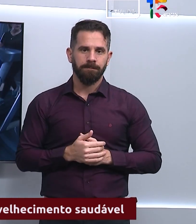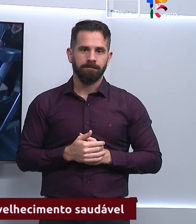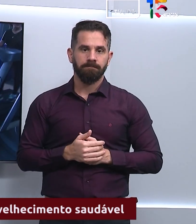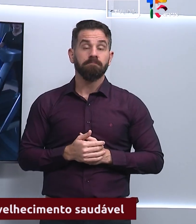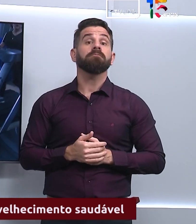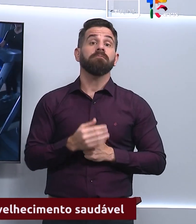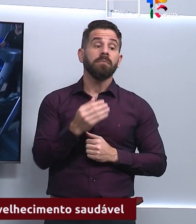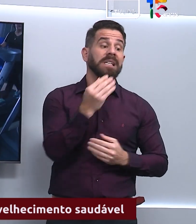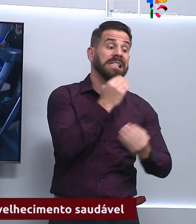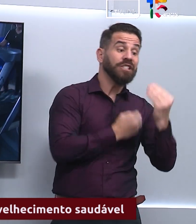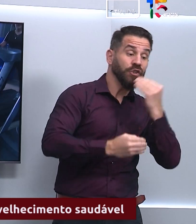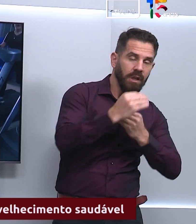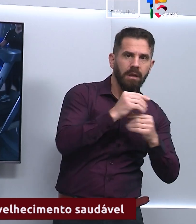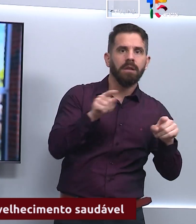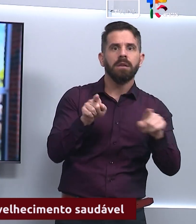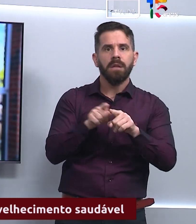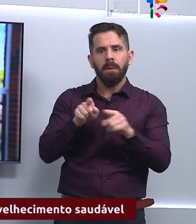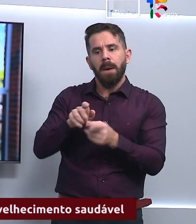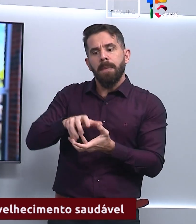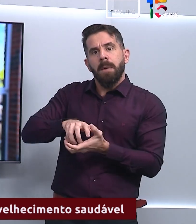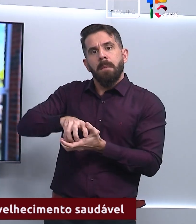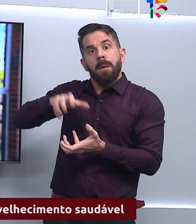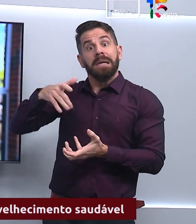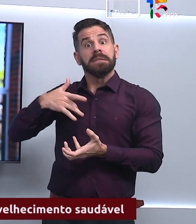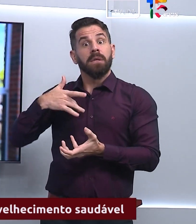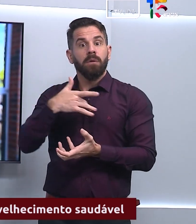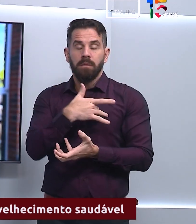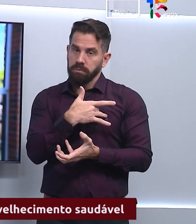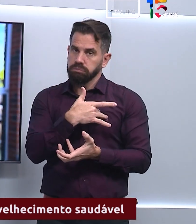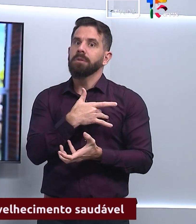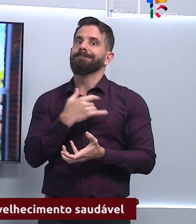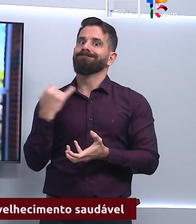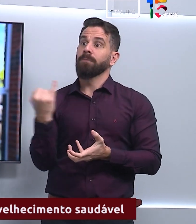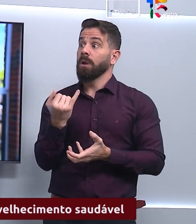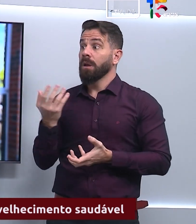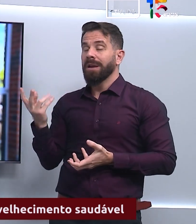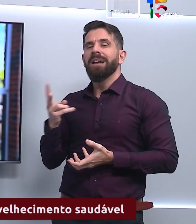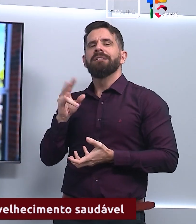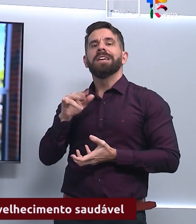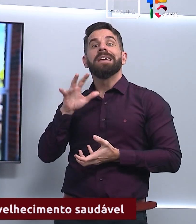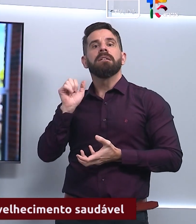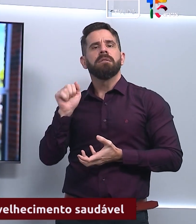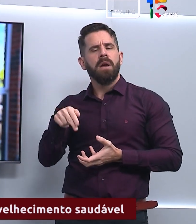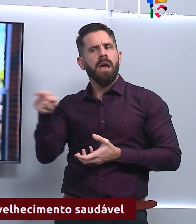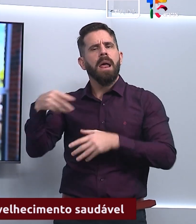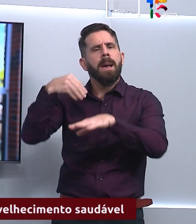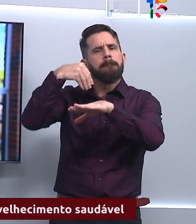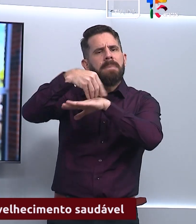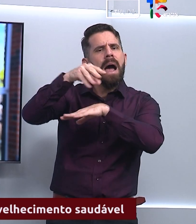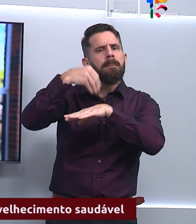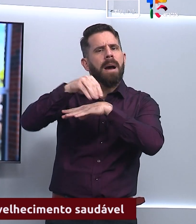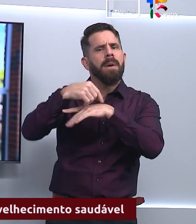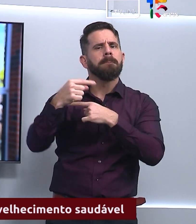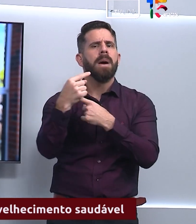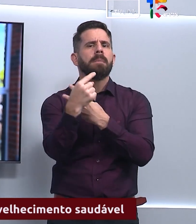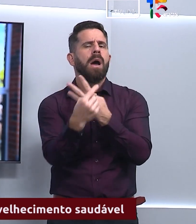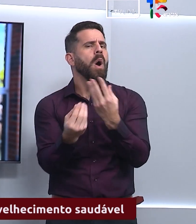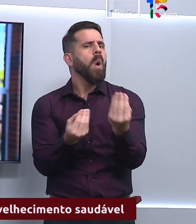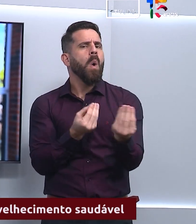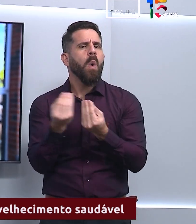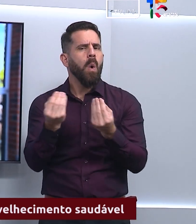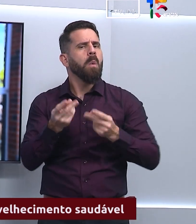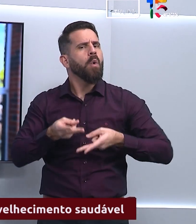saudável permanecem fortes. E por isso, a nutricionista Vivian Dutra também passou algumas dicas para manter essa